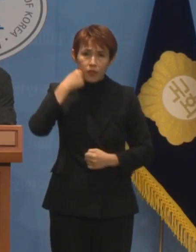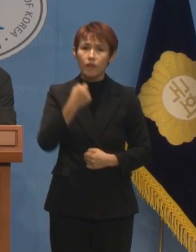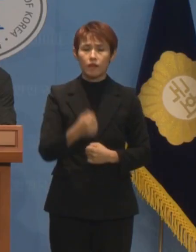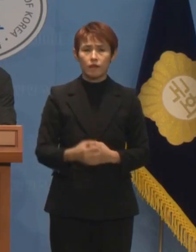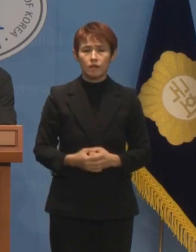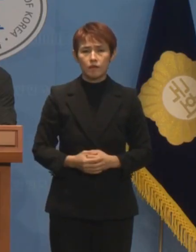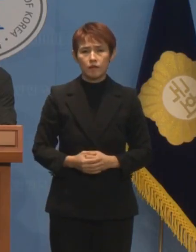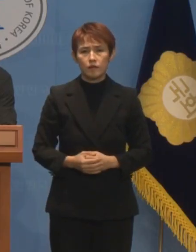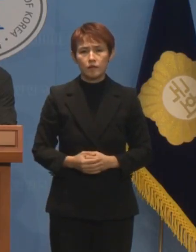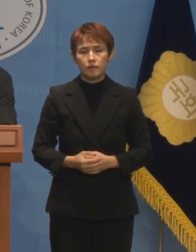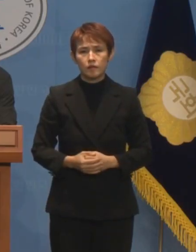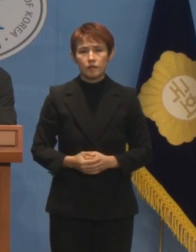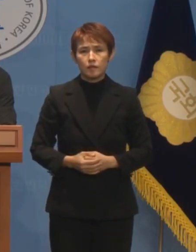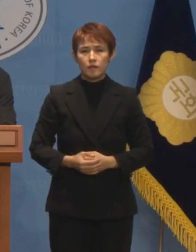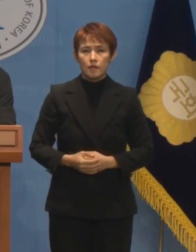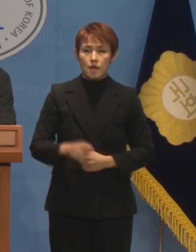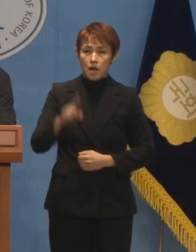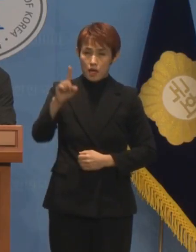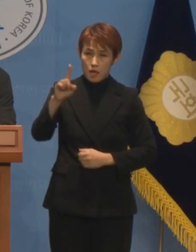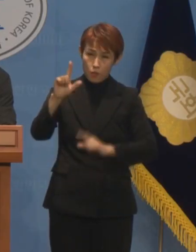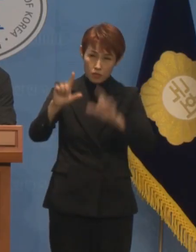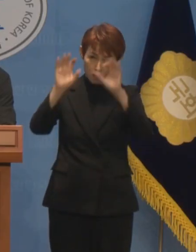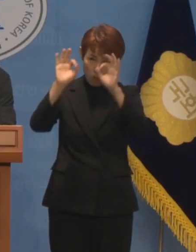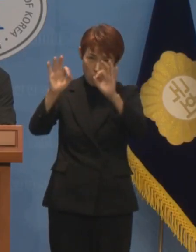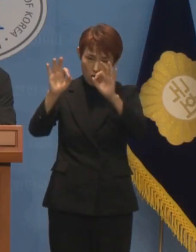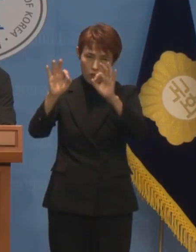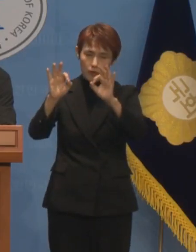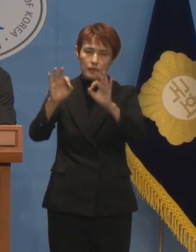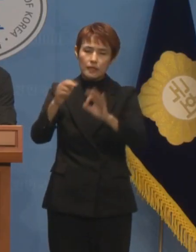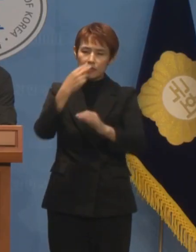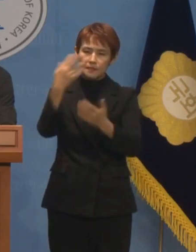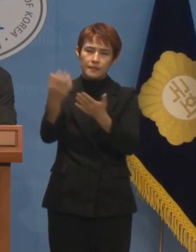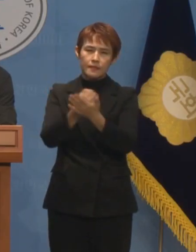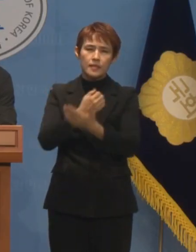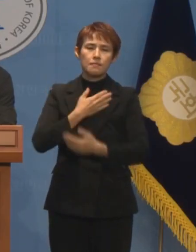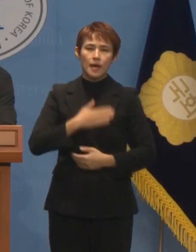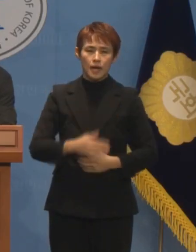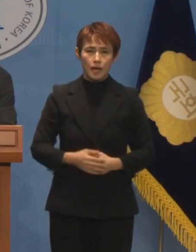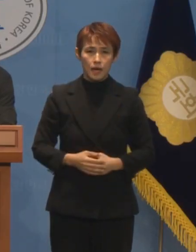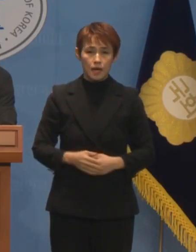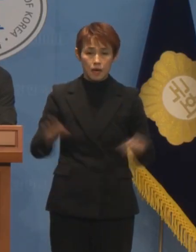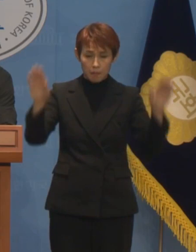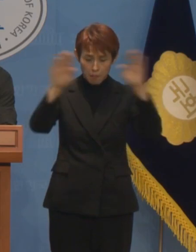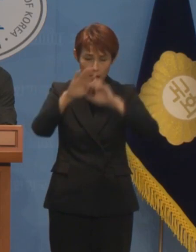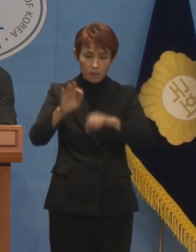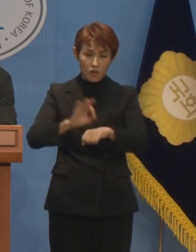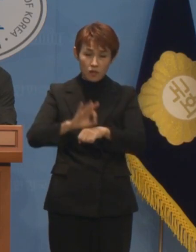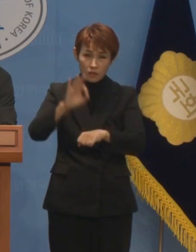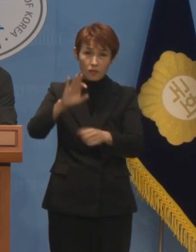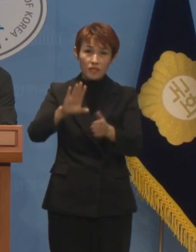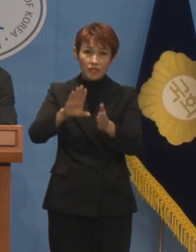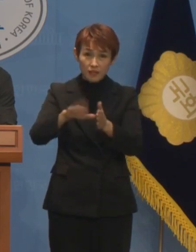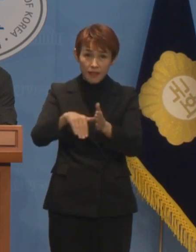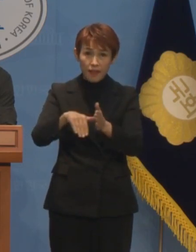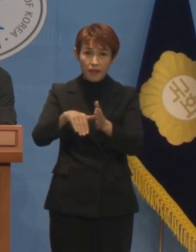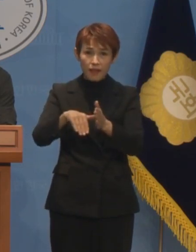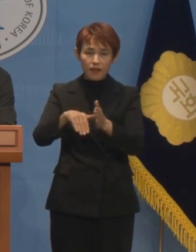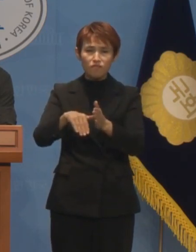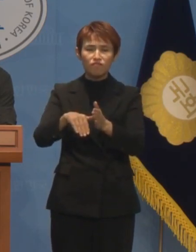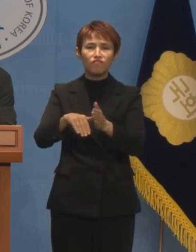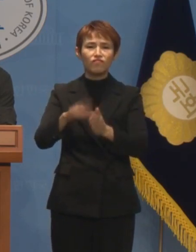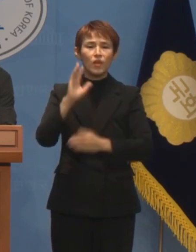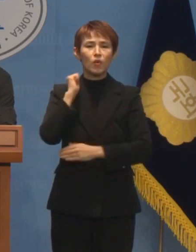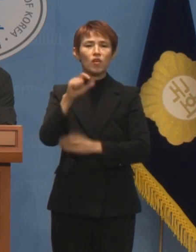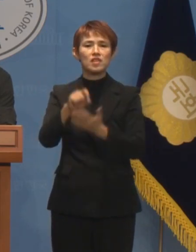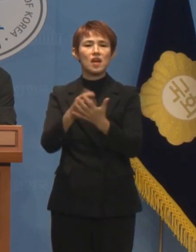하나를 보면 열을 안다고 했습니다. 10시가 다 되어서 이례적으로 대통령의